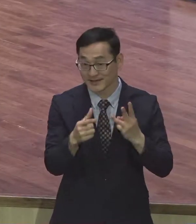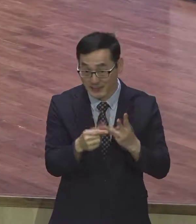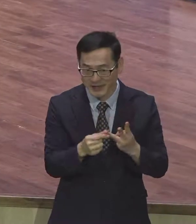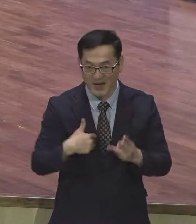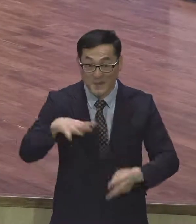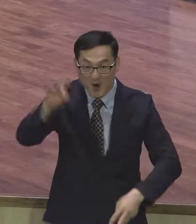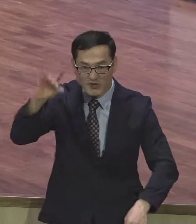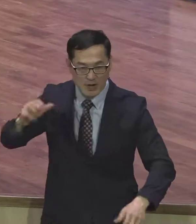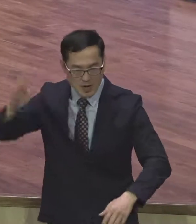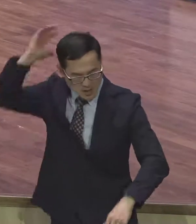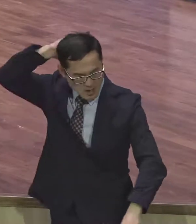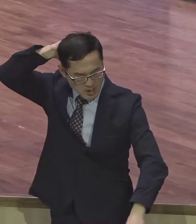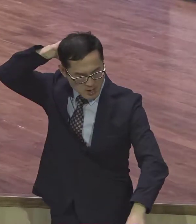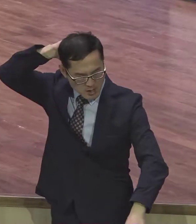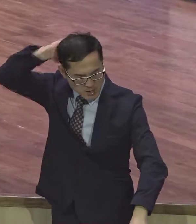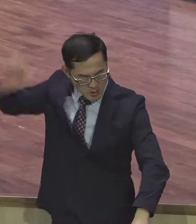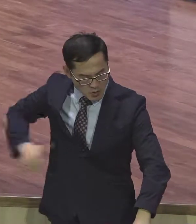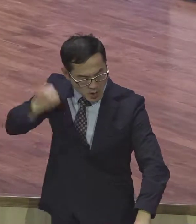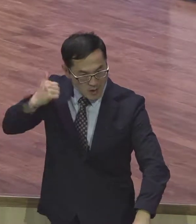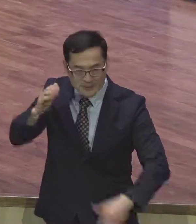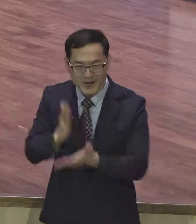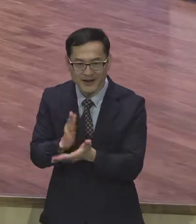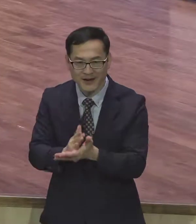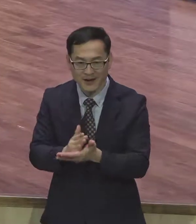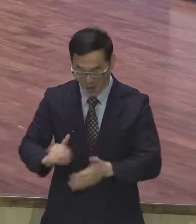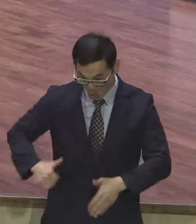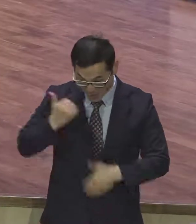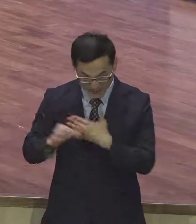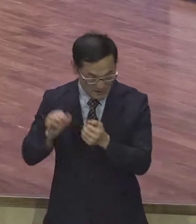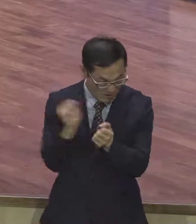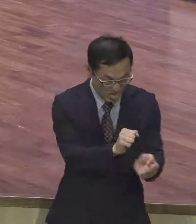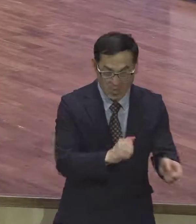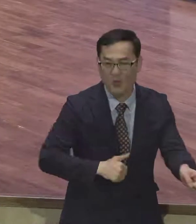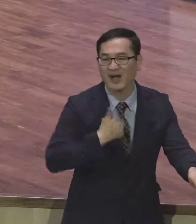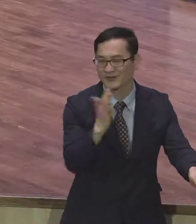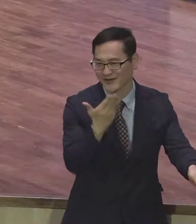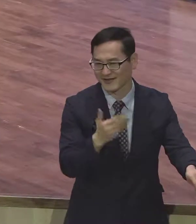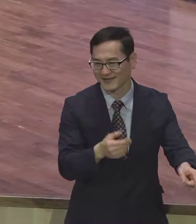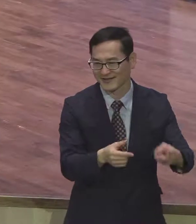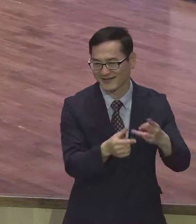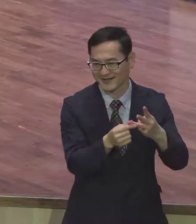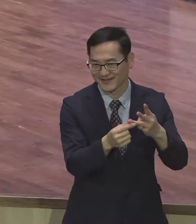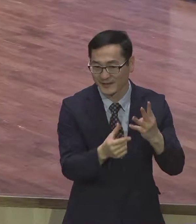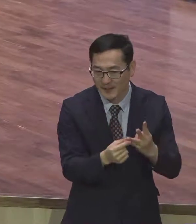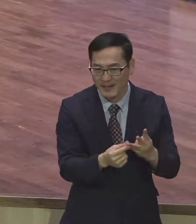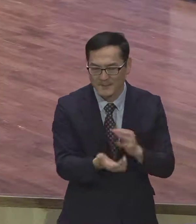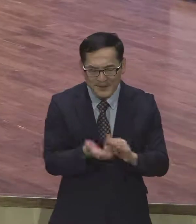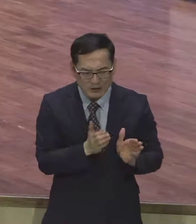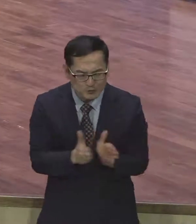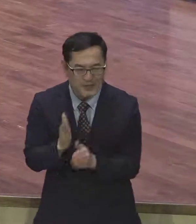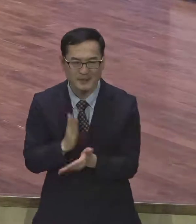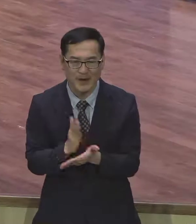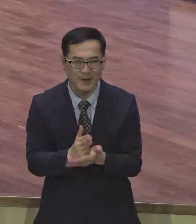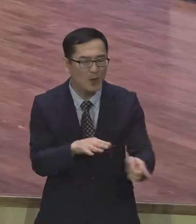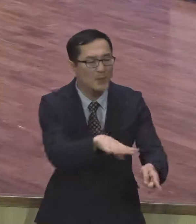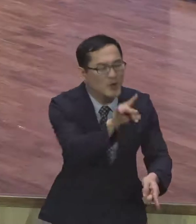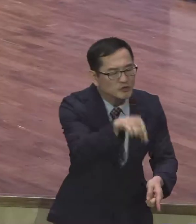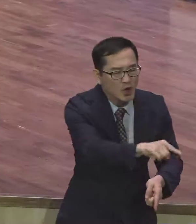부모가 감정적이면 아이도 감정적이 된다 미리 준비하지 마라 그냥 놔두고 아이가 멋지게 문제를 풀 기회를